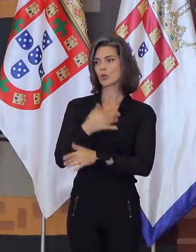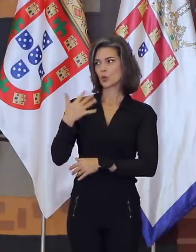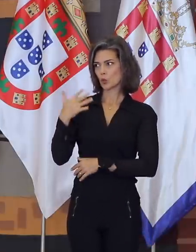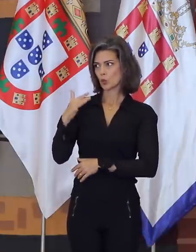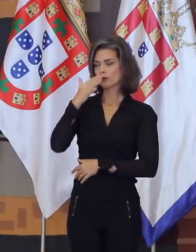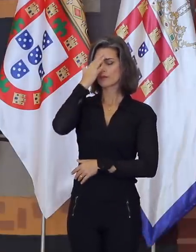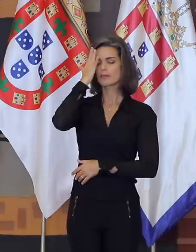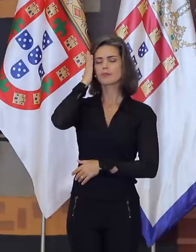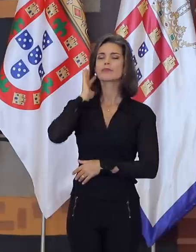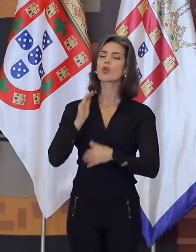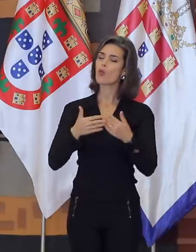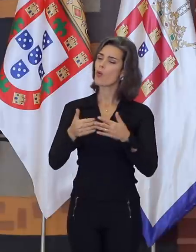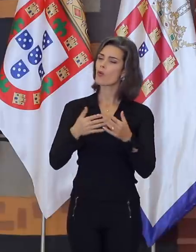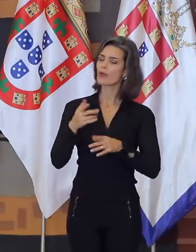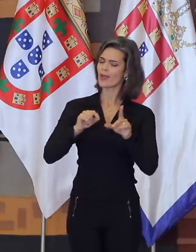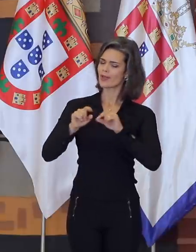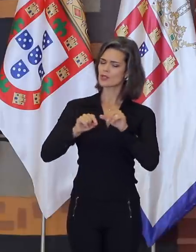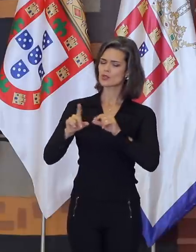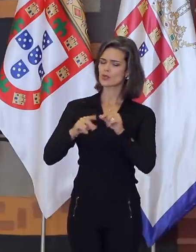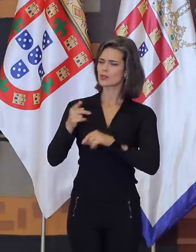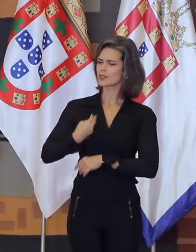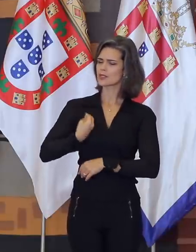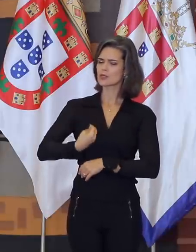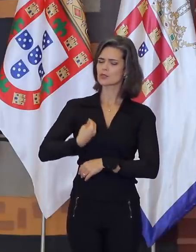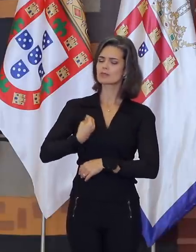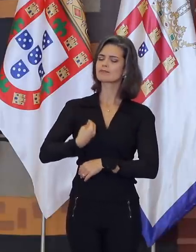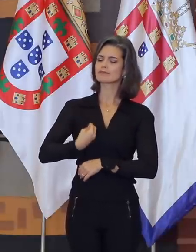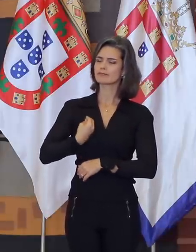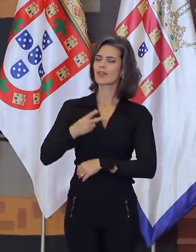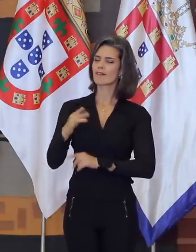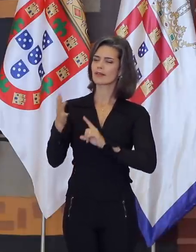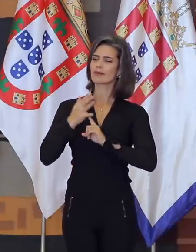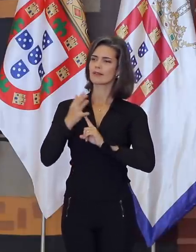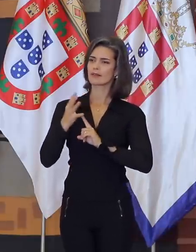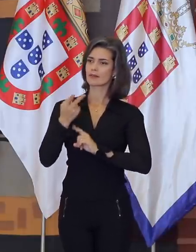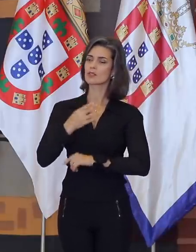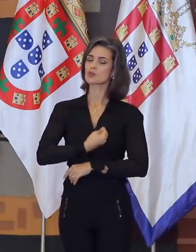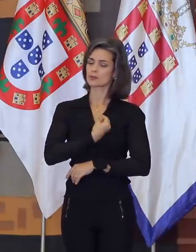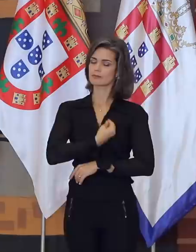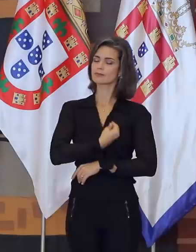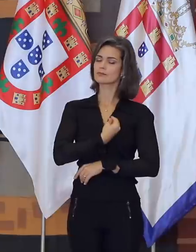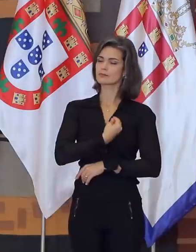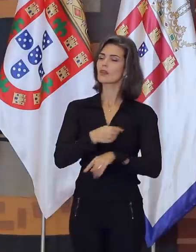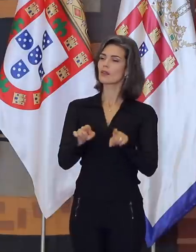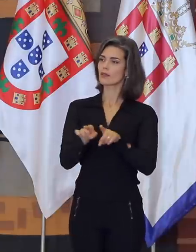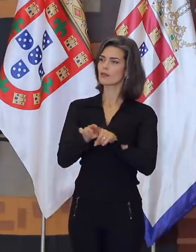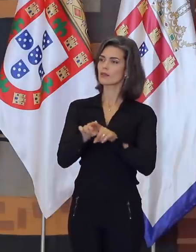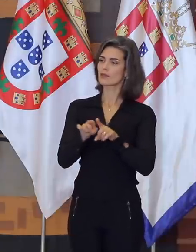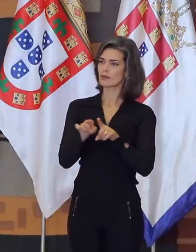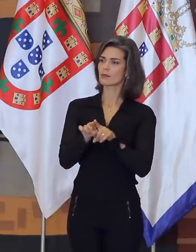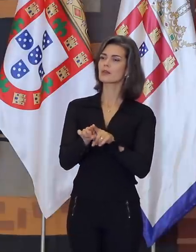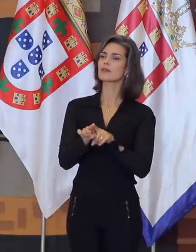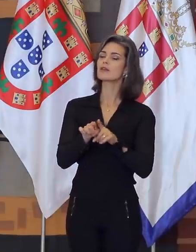sejam essas escolhas, lembrem-se que elas inevitavelmente afetarão não só vocês, como indivíduos,